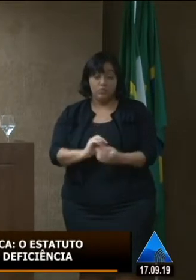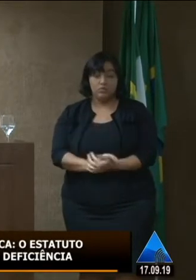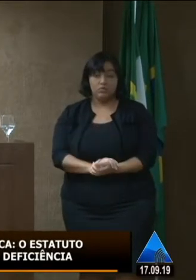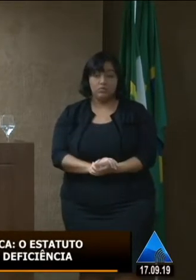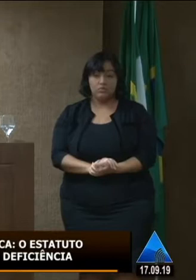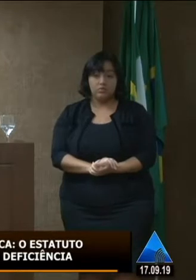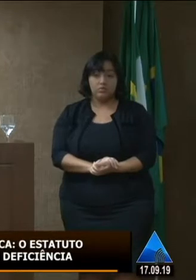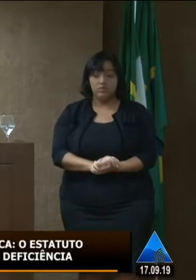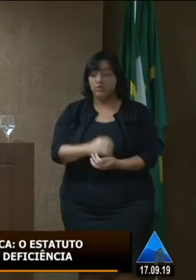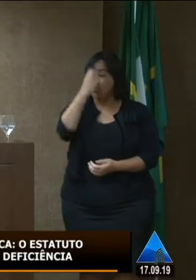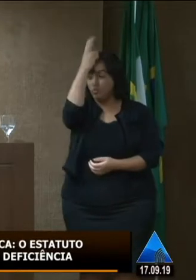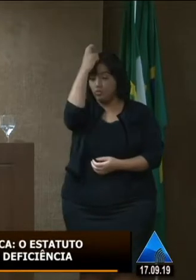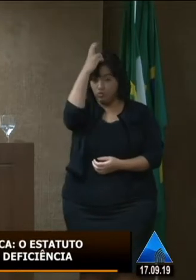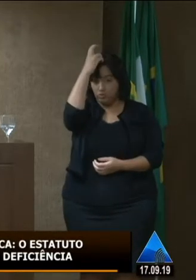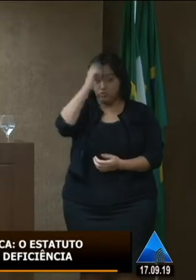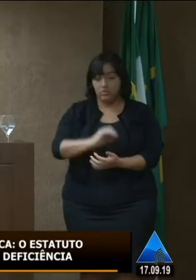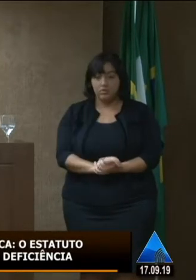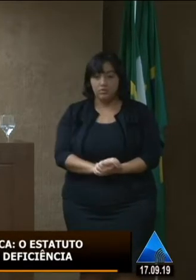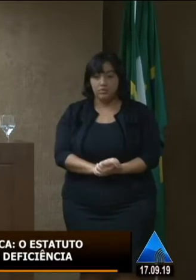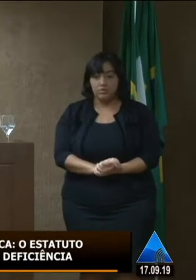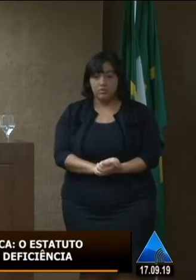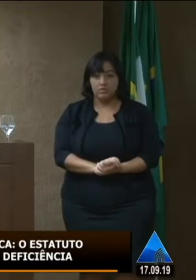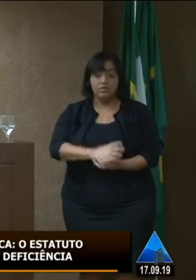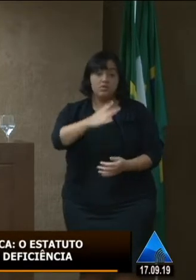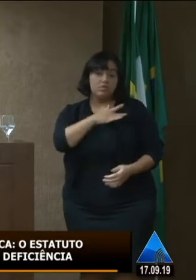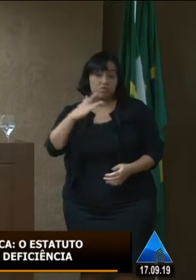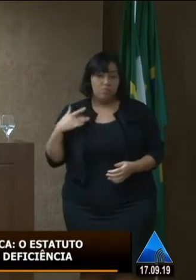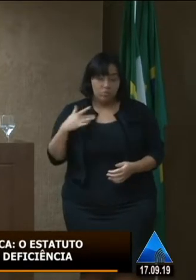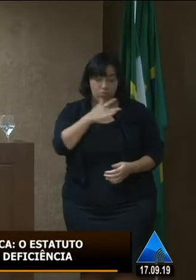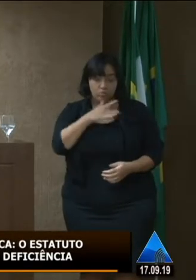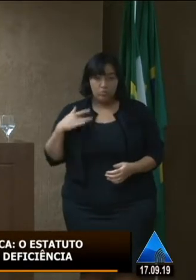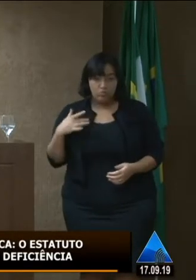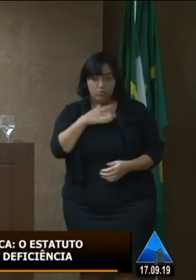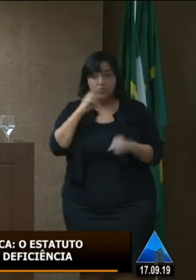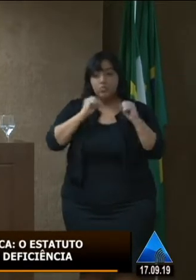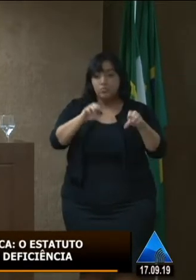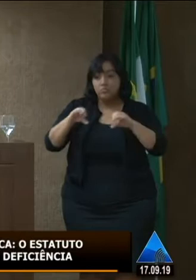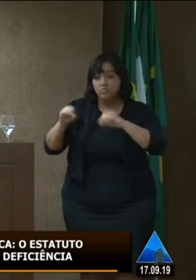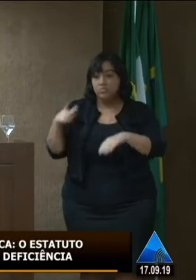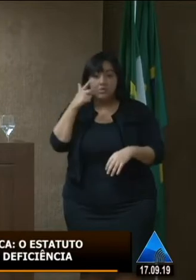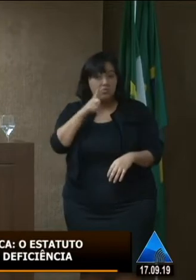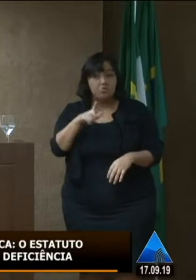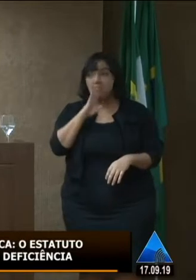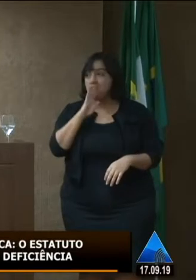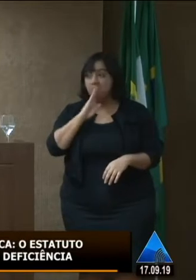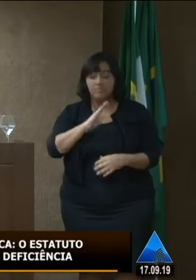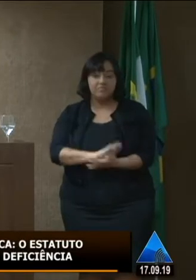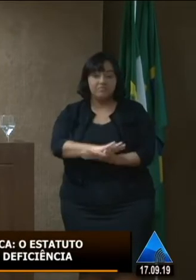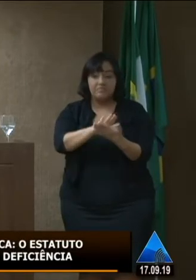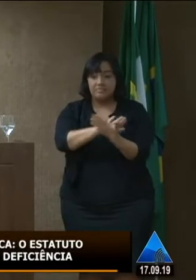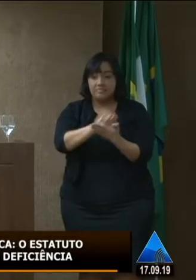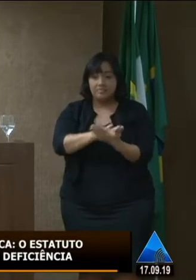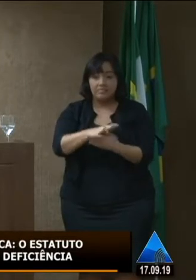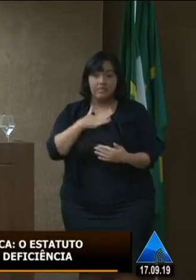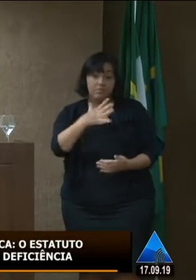hospitais nos próprios redes de saúde em ensino ninguém conhecia e